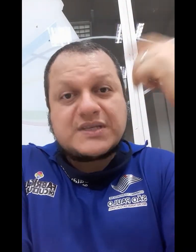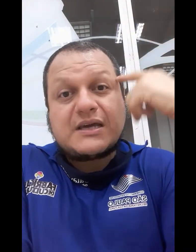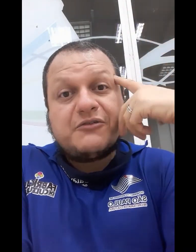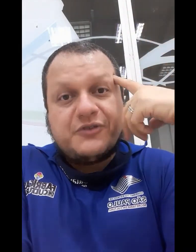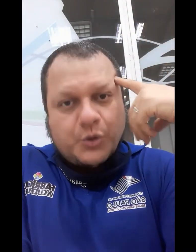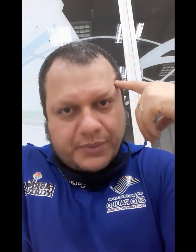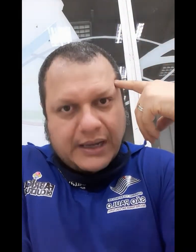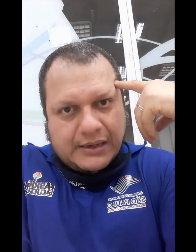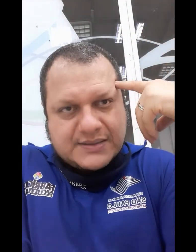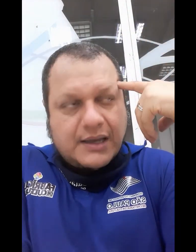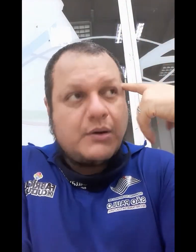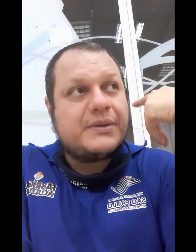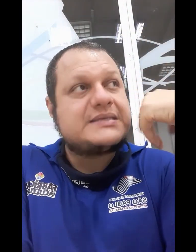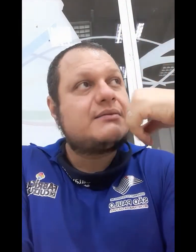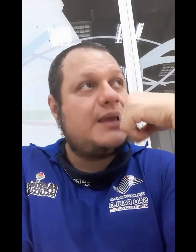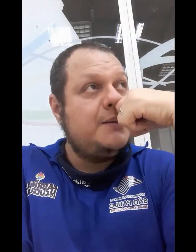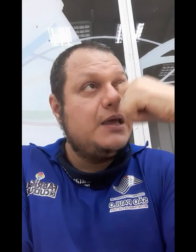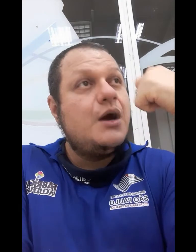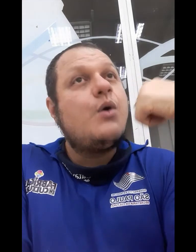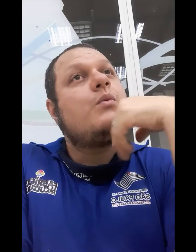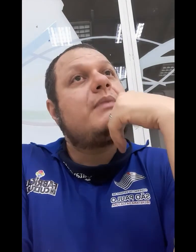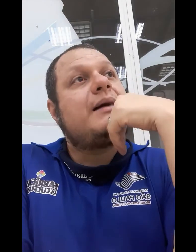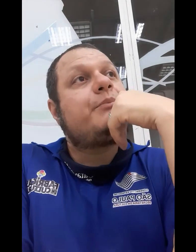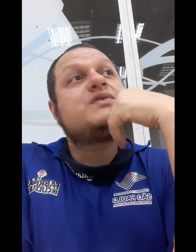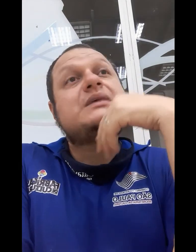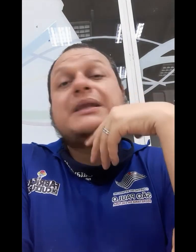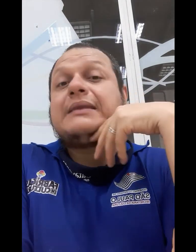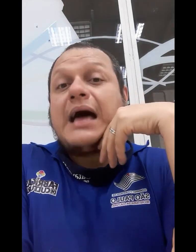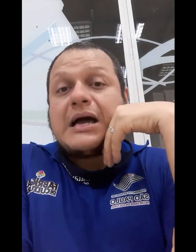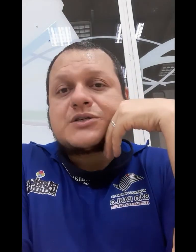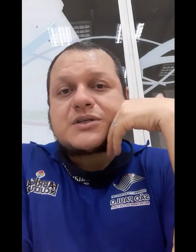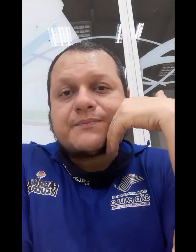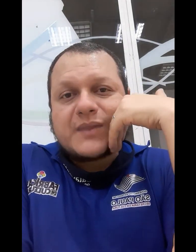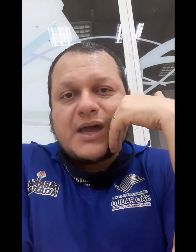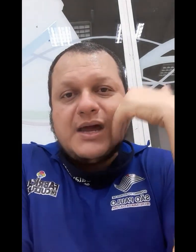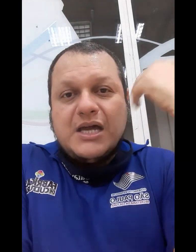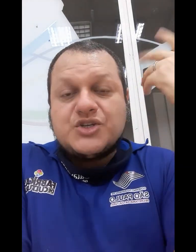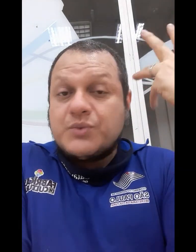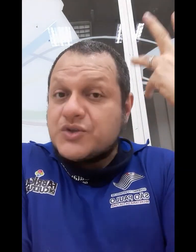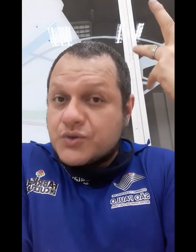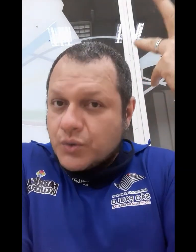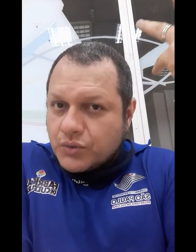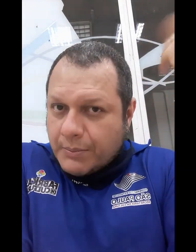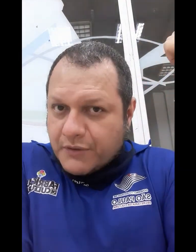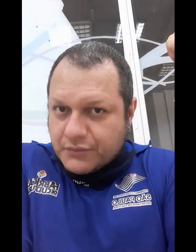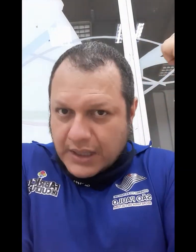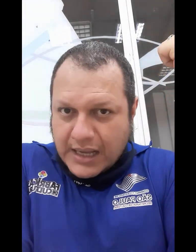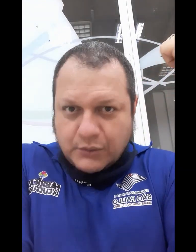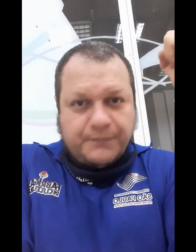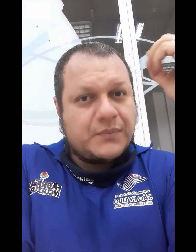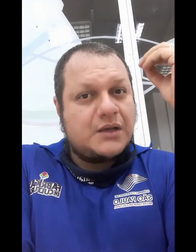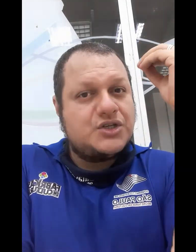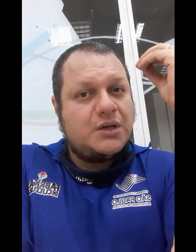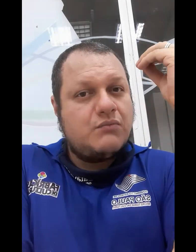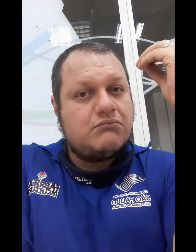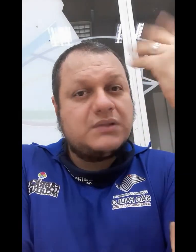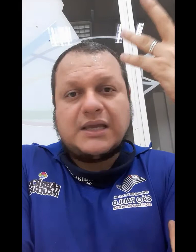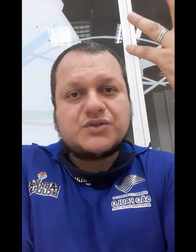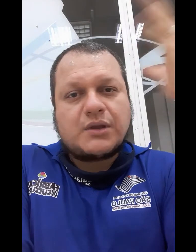desafio para eles, né? Eu apresentei uma possibilidade, né, de um estudo aprofundado, de um texto que